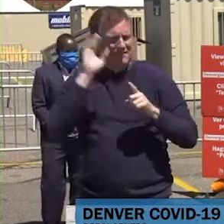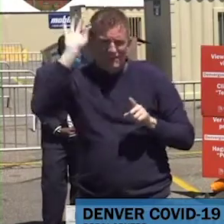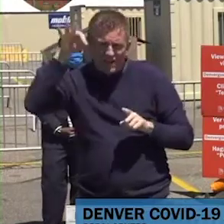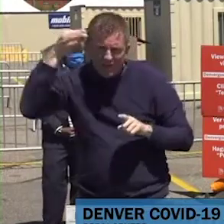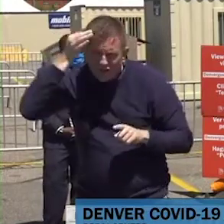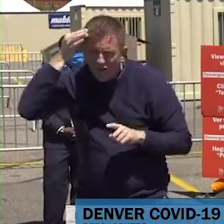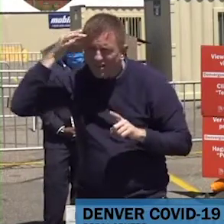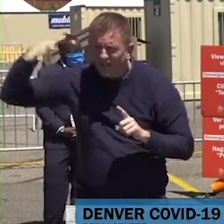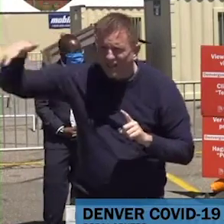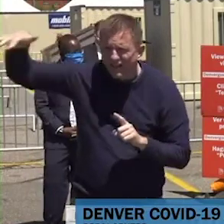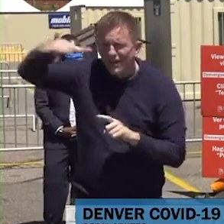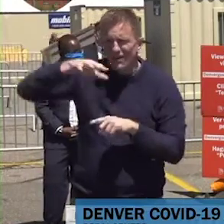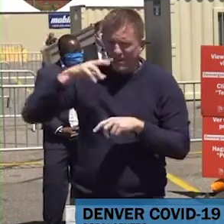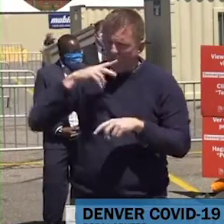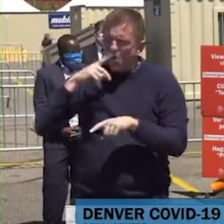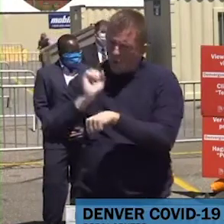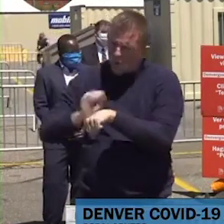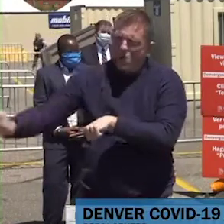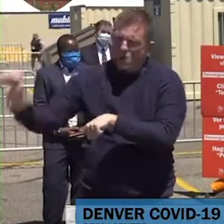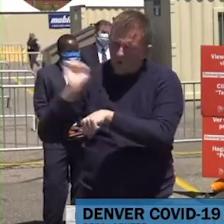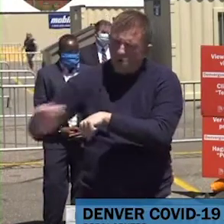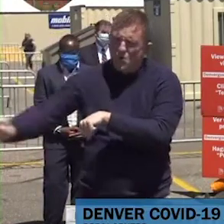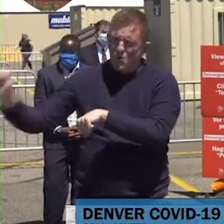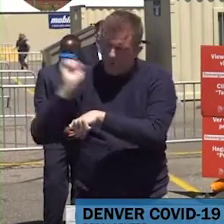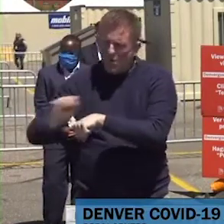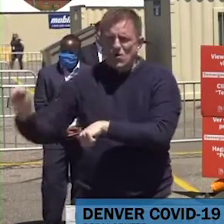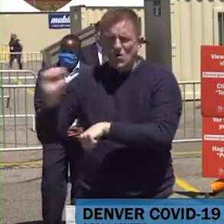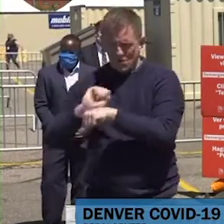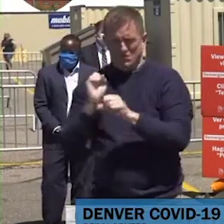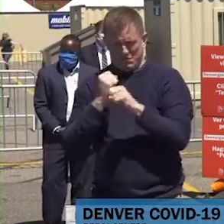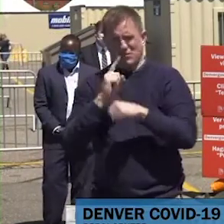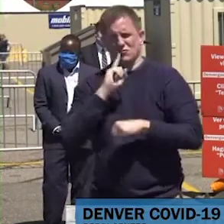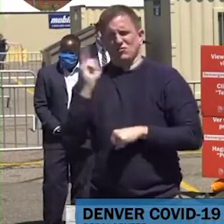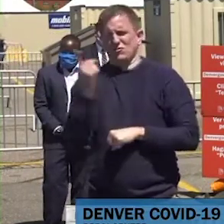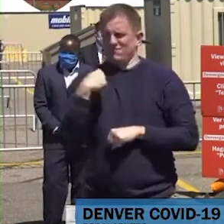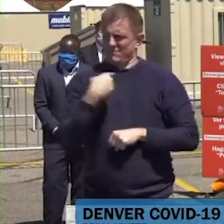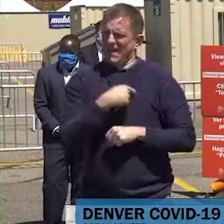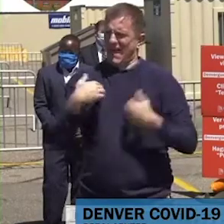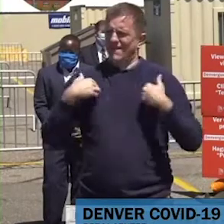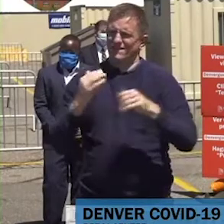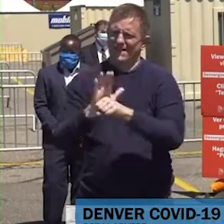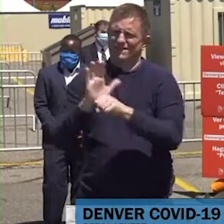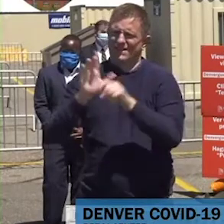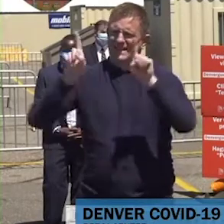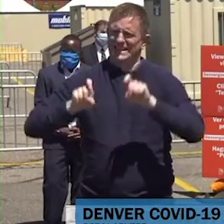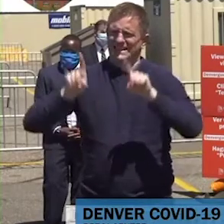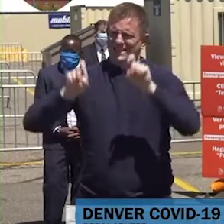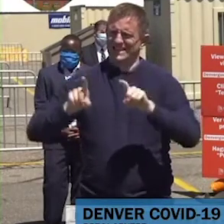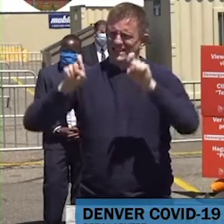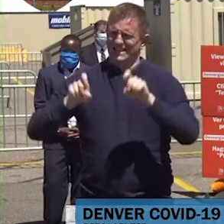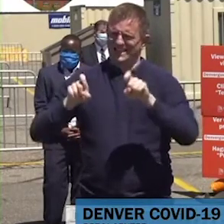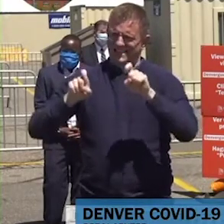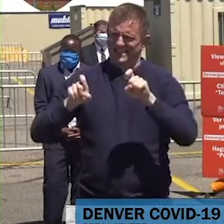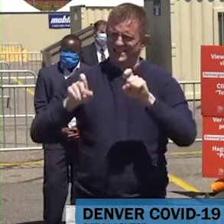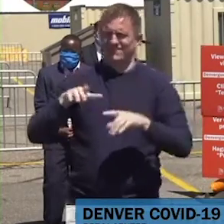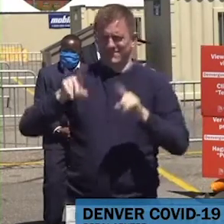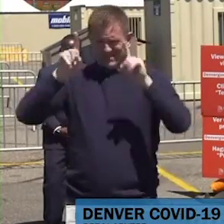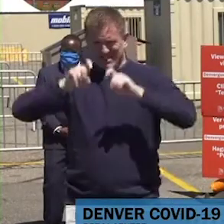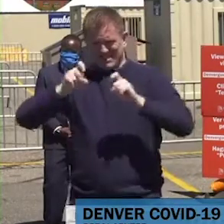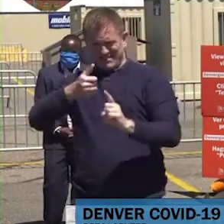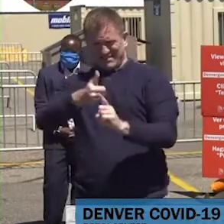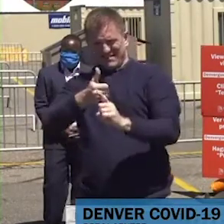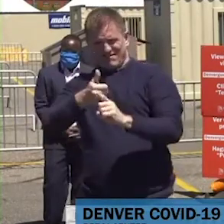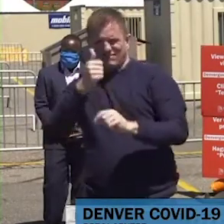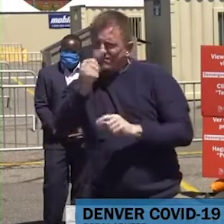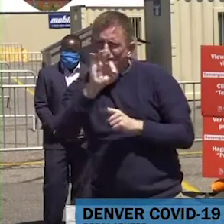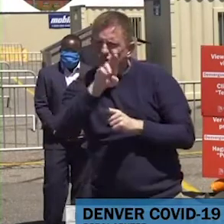gratuito, fácil y rápido. Esas son las tres cosas que pueden desear. Gratuito, no tienen que pagar nada. Fácil, adivinen